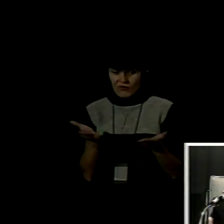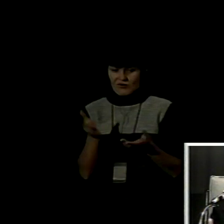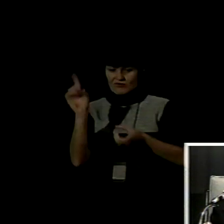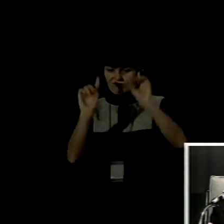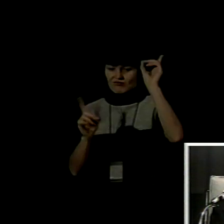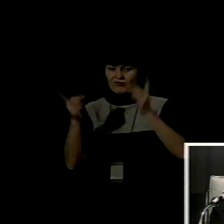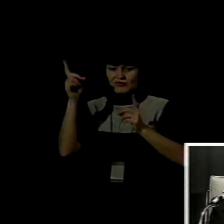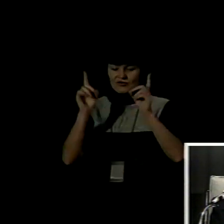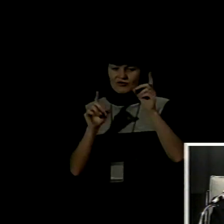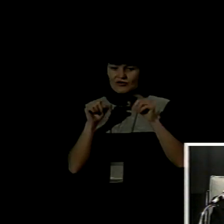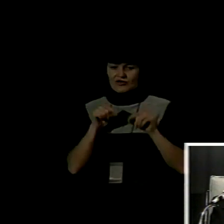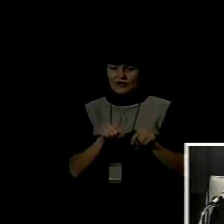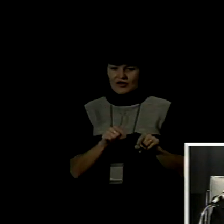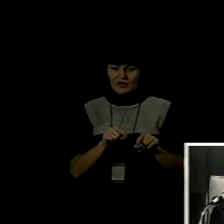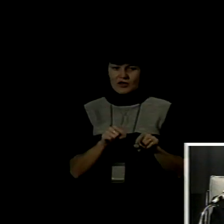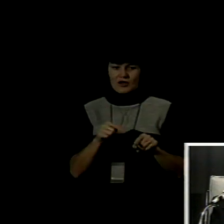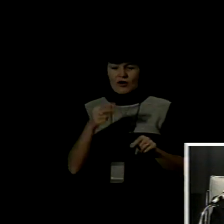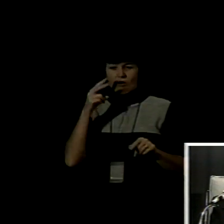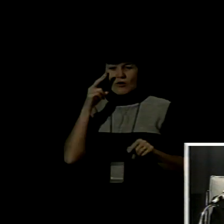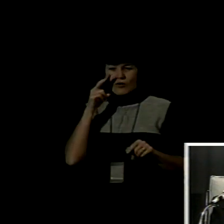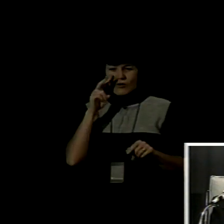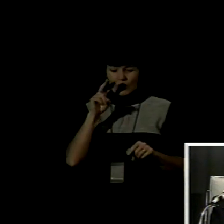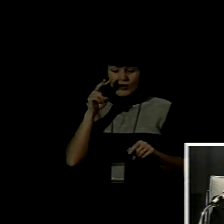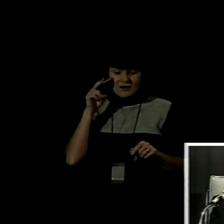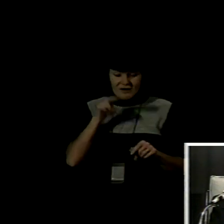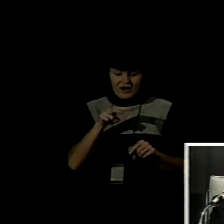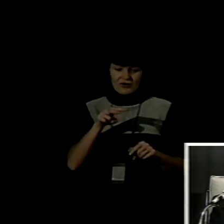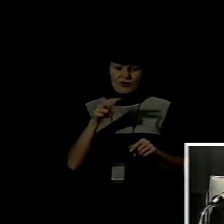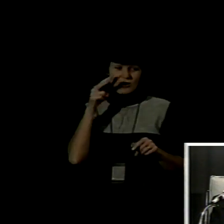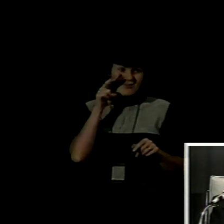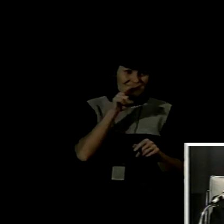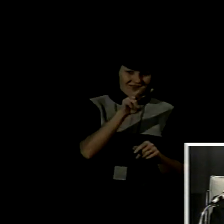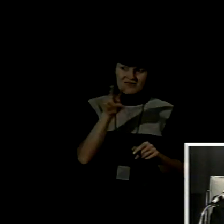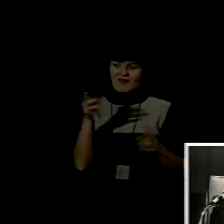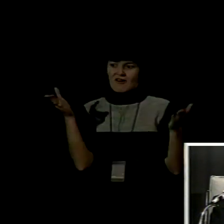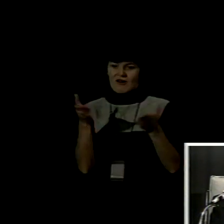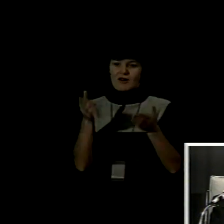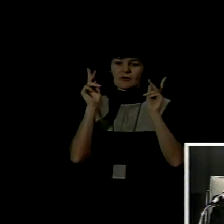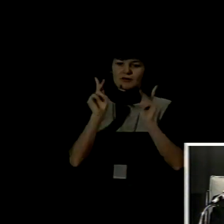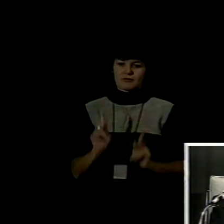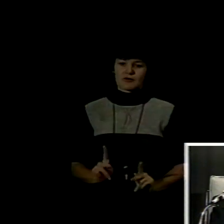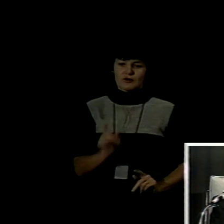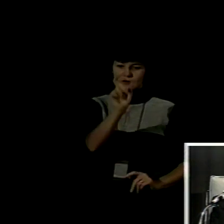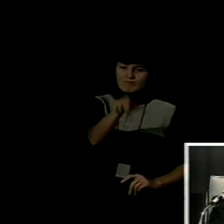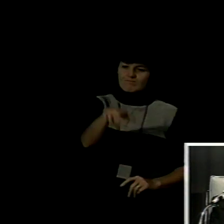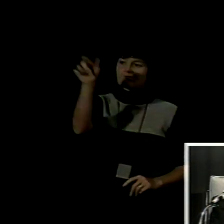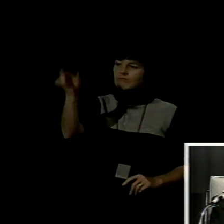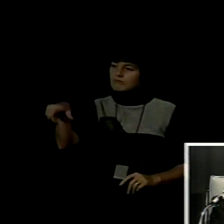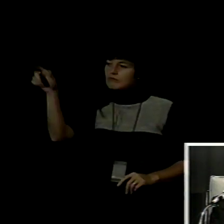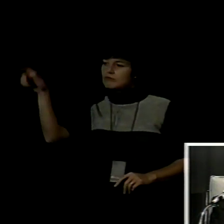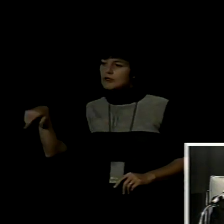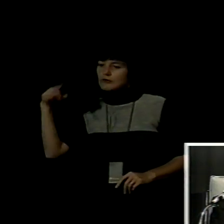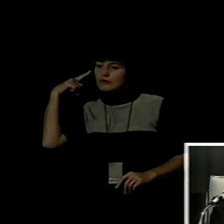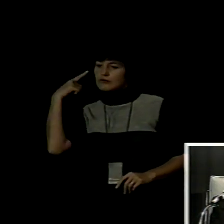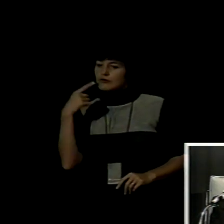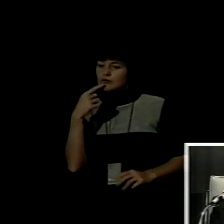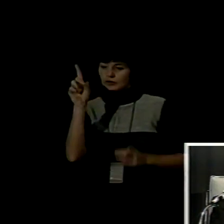mirando la situación actual de las personas sordas creemos que el camino hacia la educación bicultural